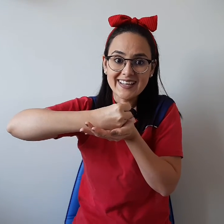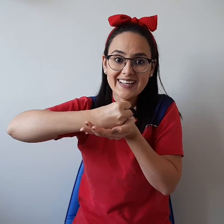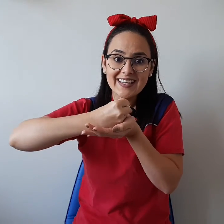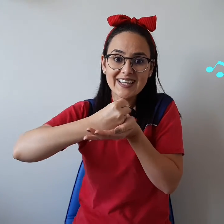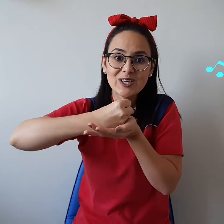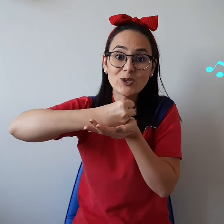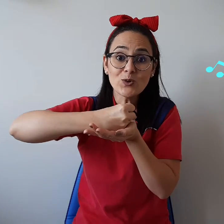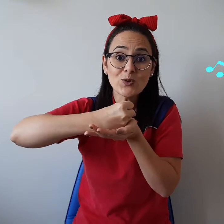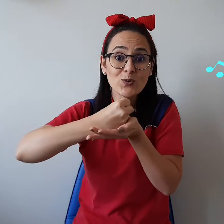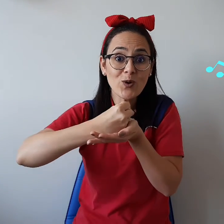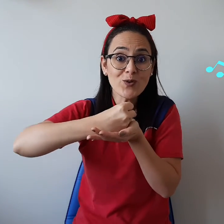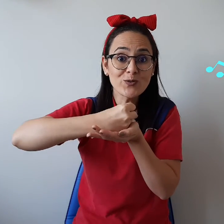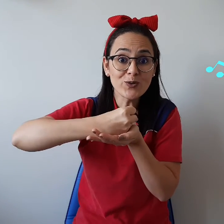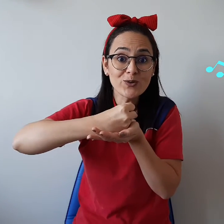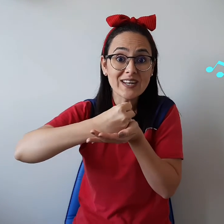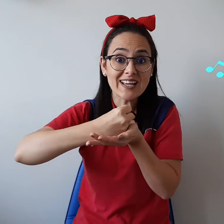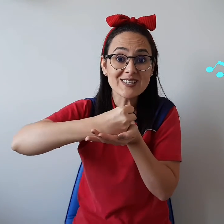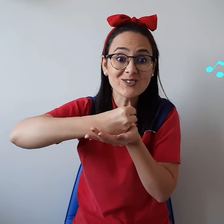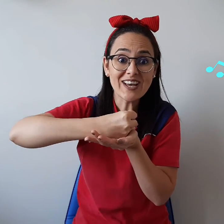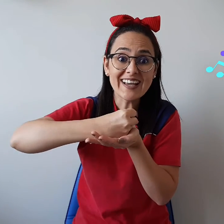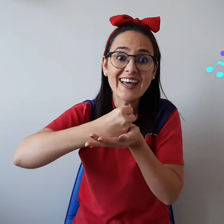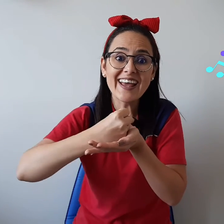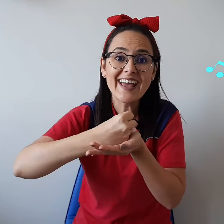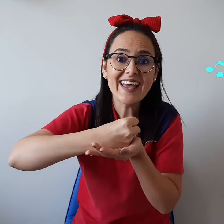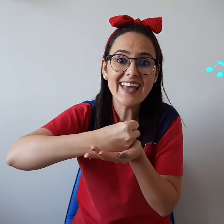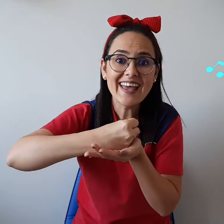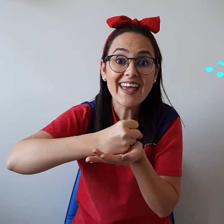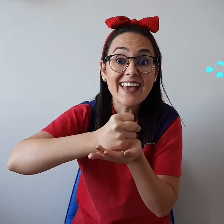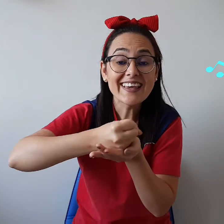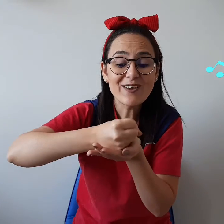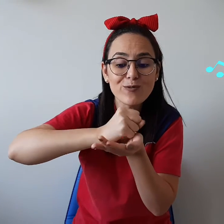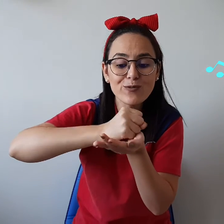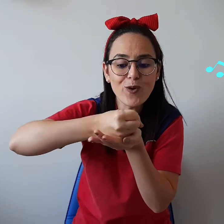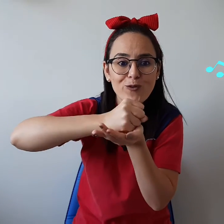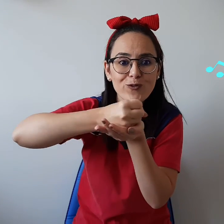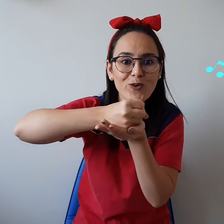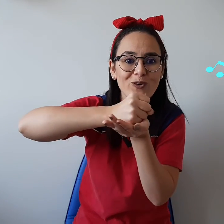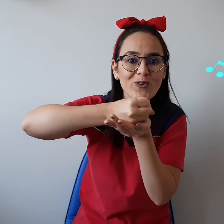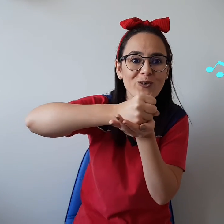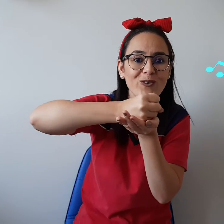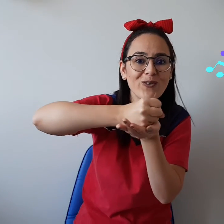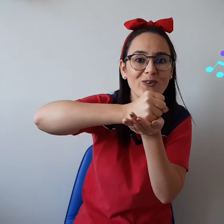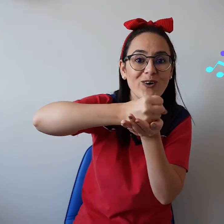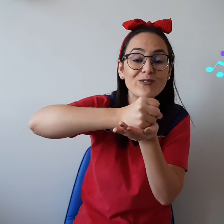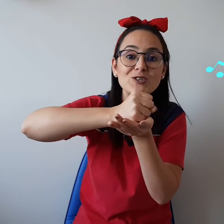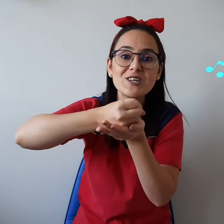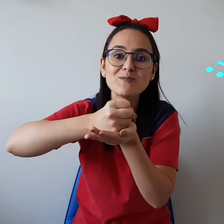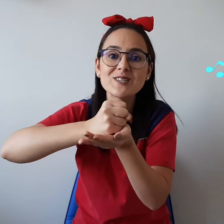Do ovo nasce um jacaré Que fofo Vou te